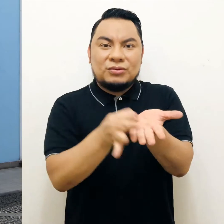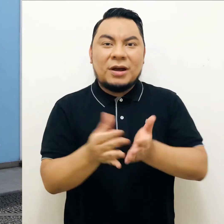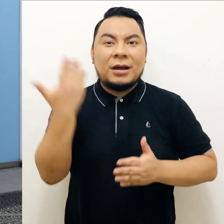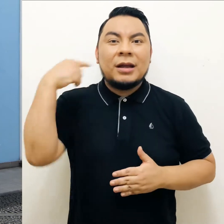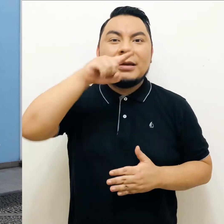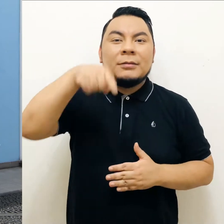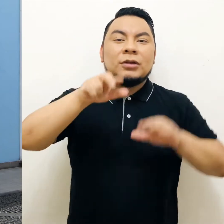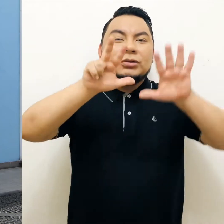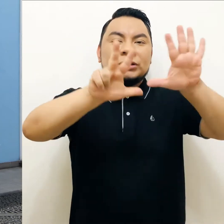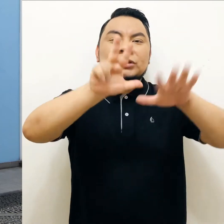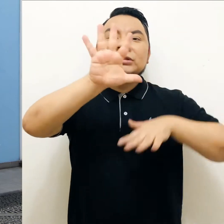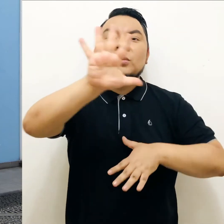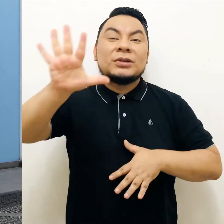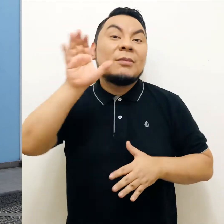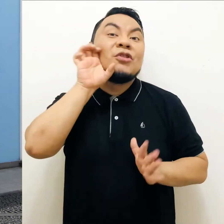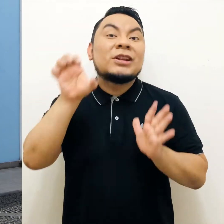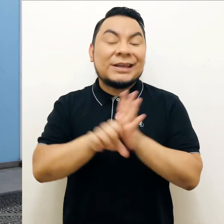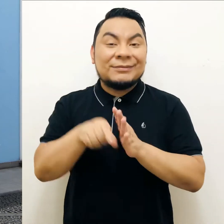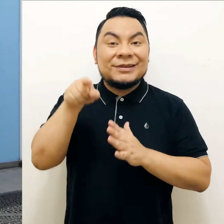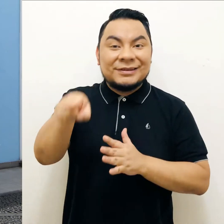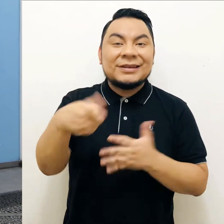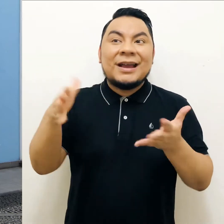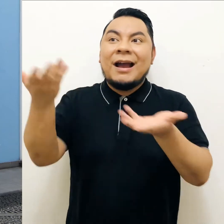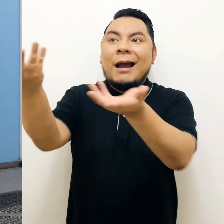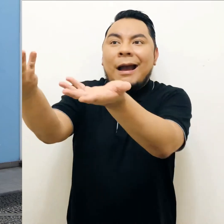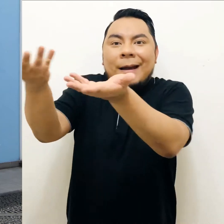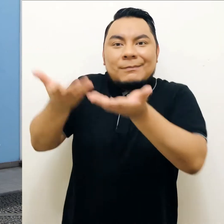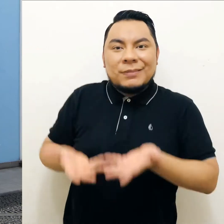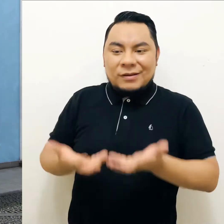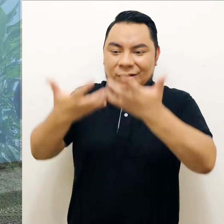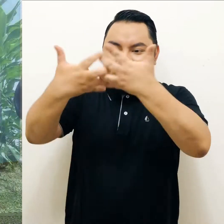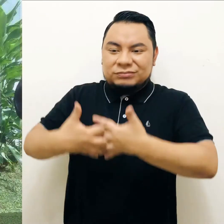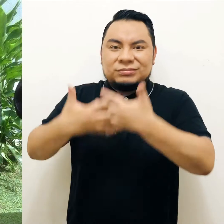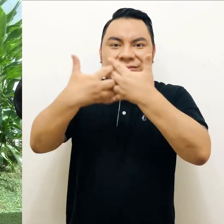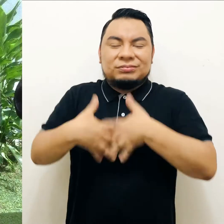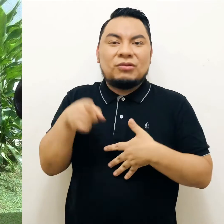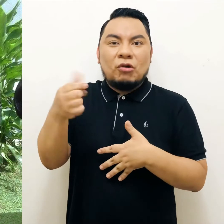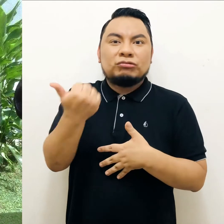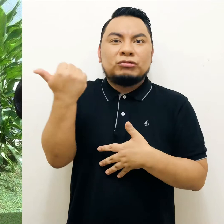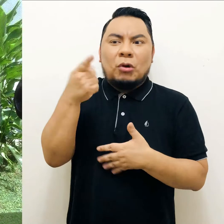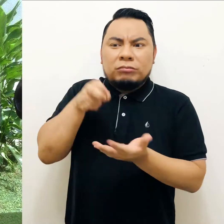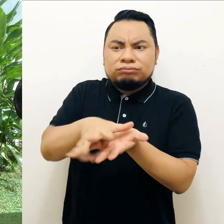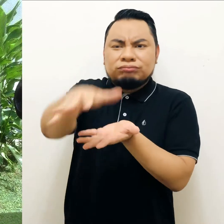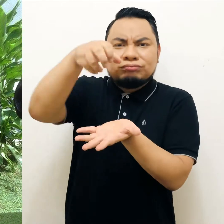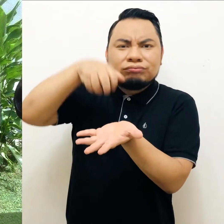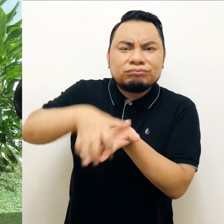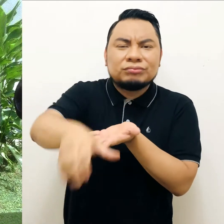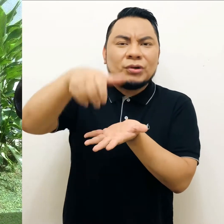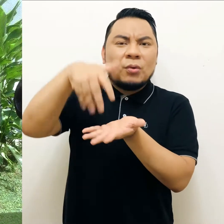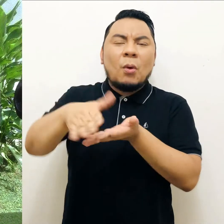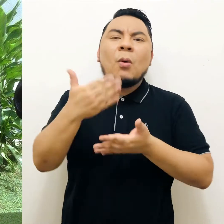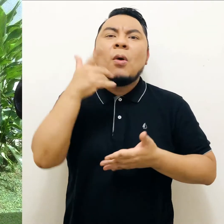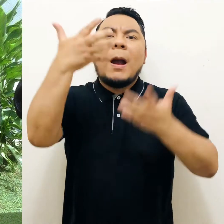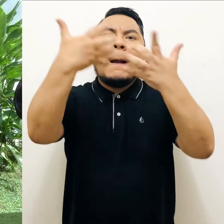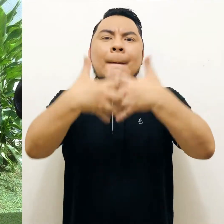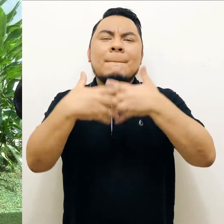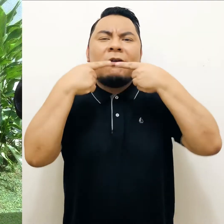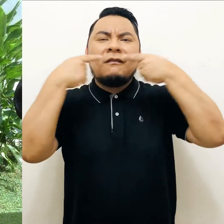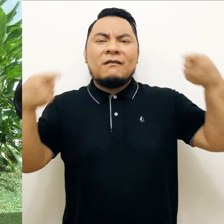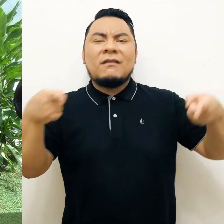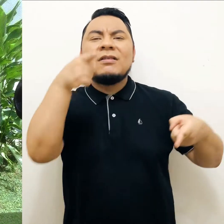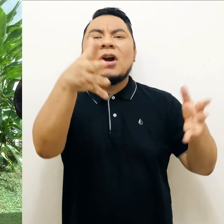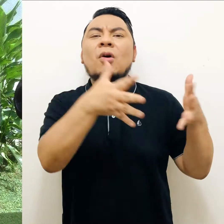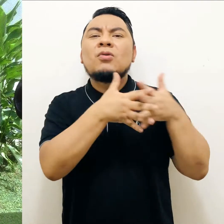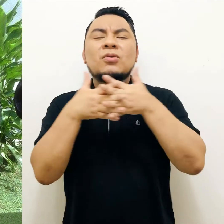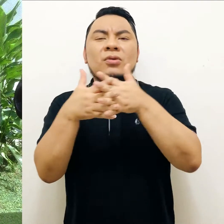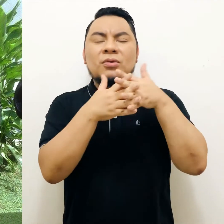En 1855, por ejemplo, adquirió prensas acuñadoras automáticas fabricadas por la reconocida empresa